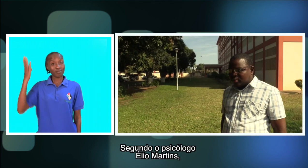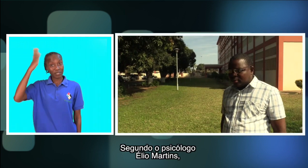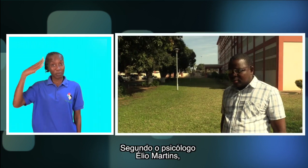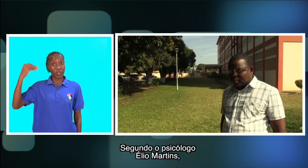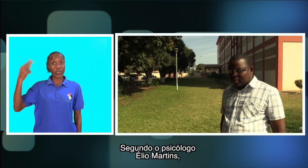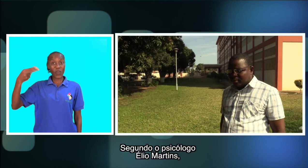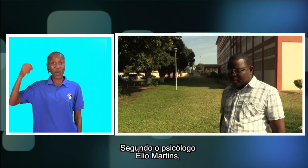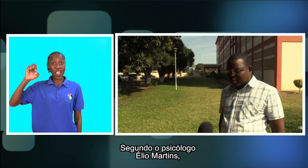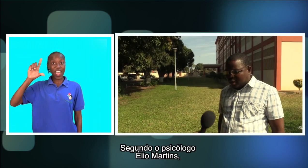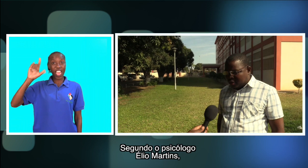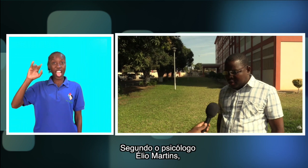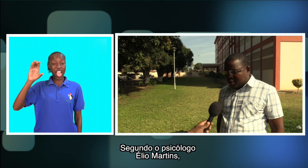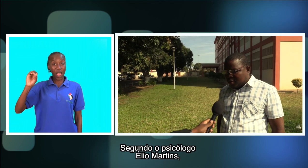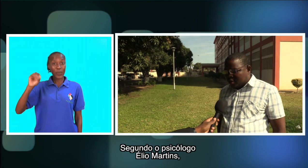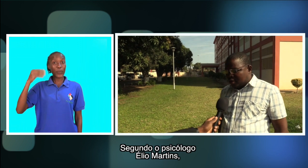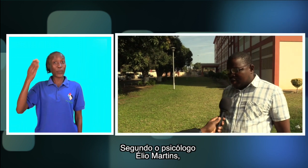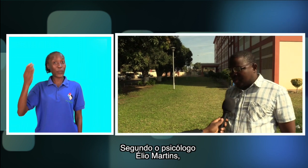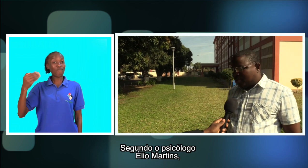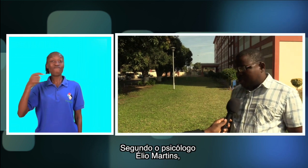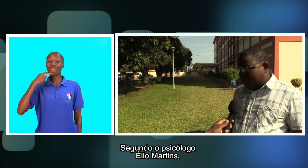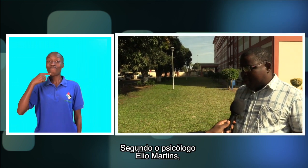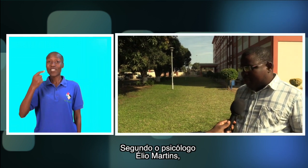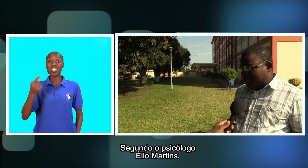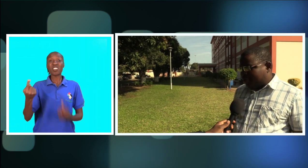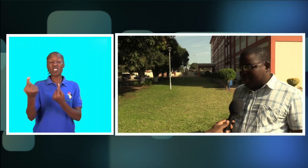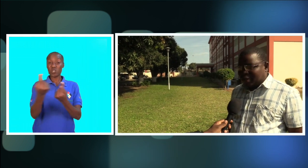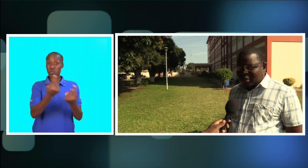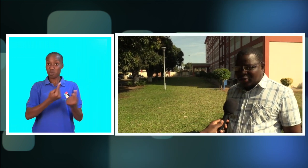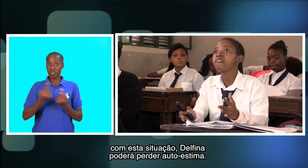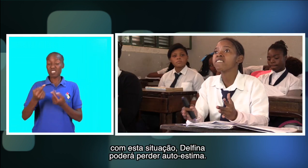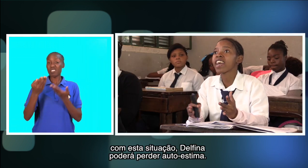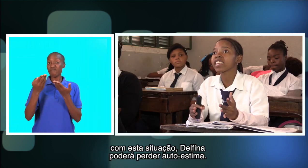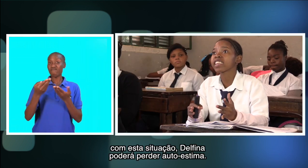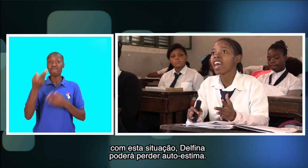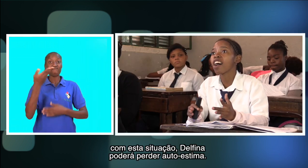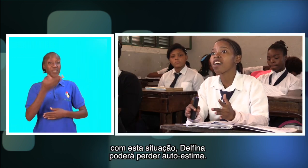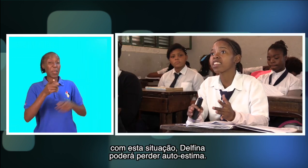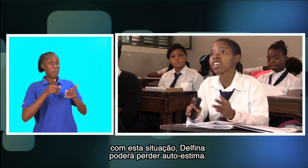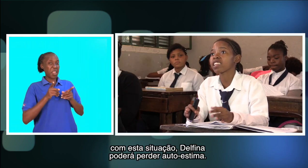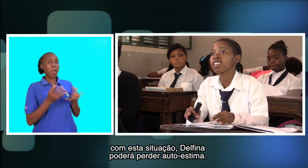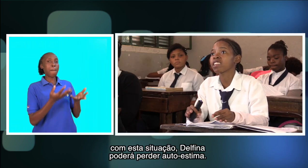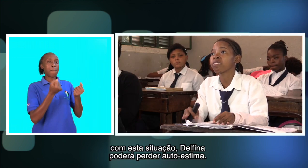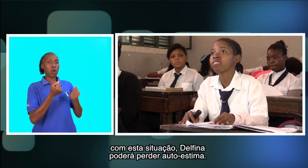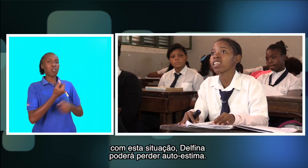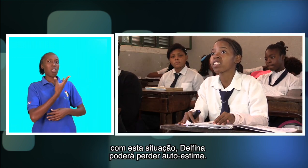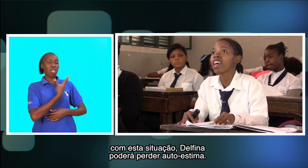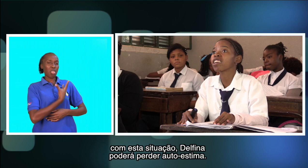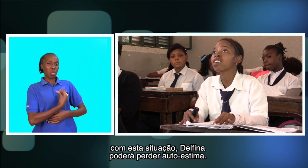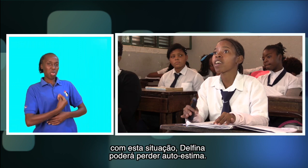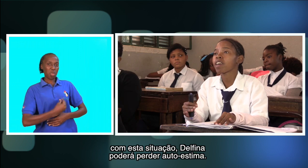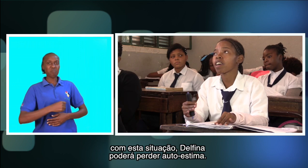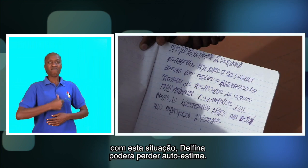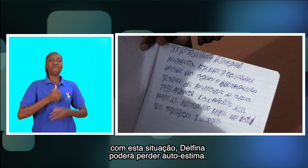Segundo o psicólogo Hélio Martins, com esta situação, Delfina poderá perder